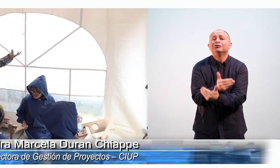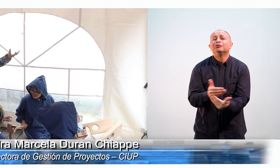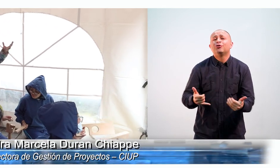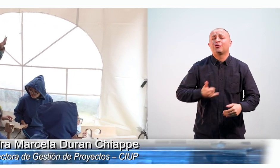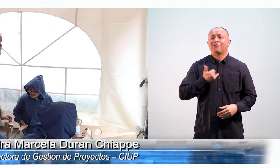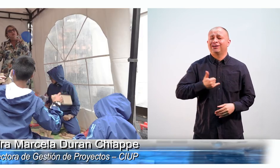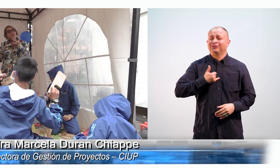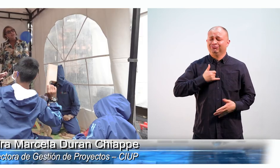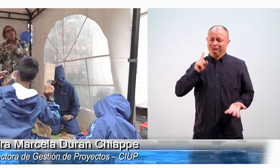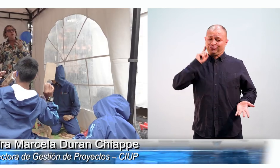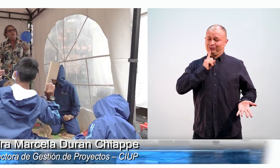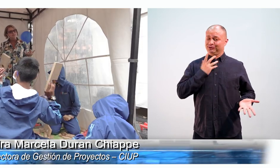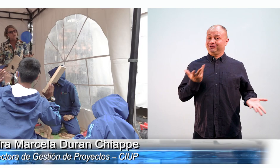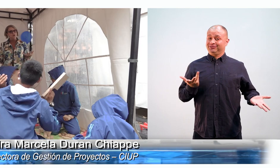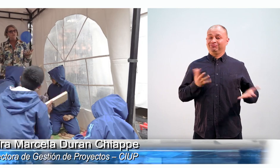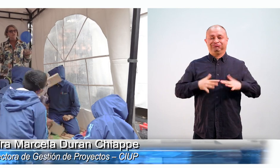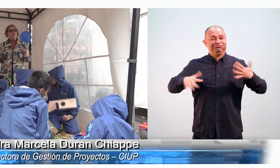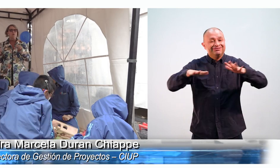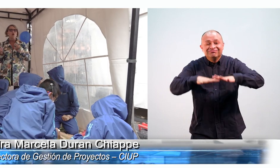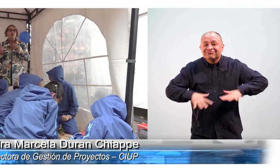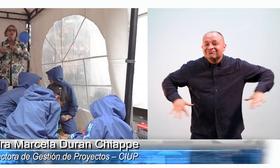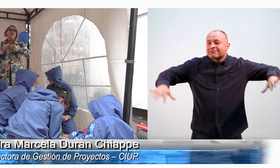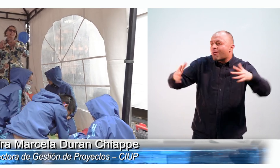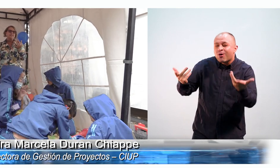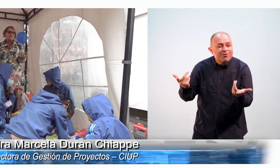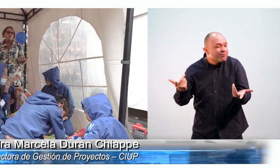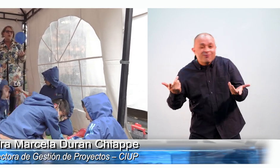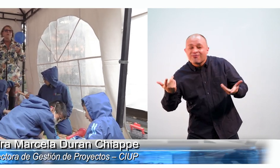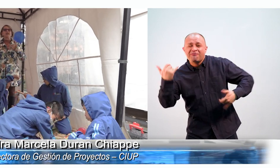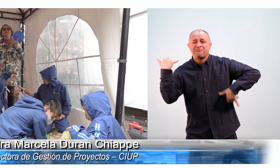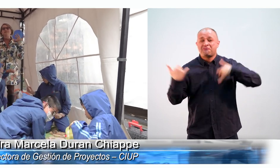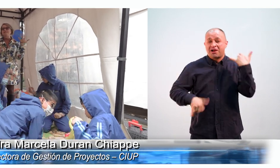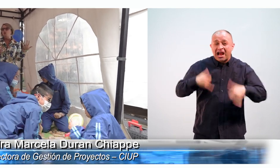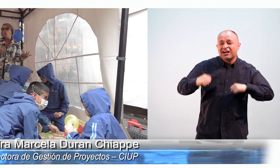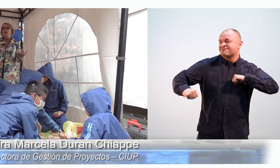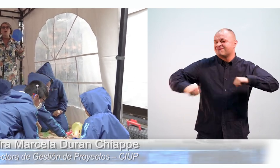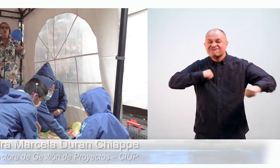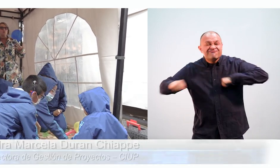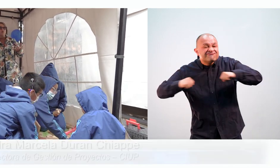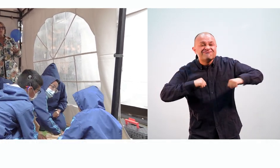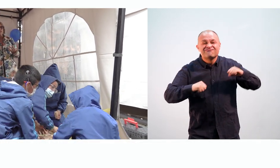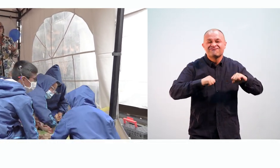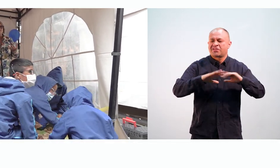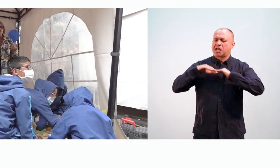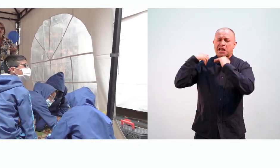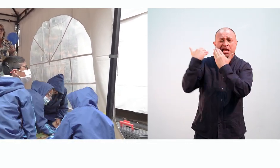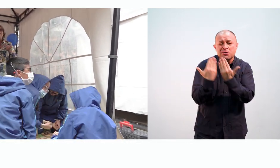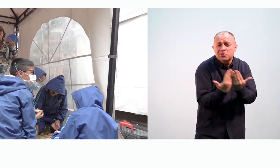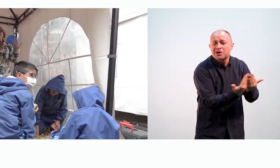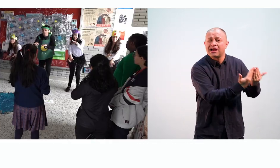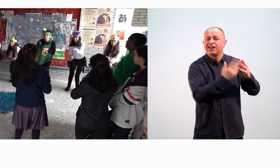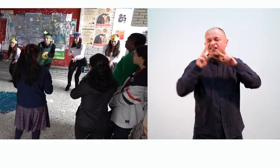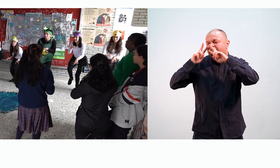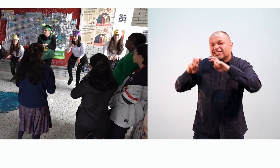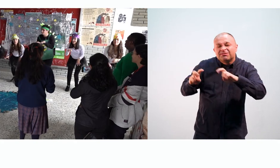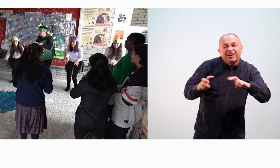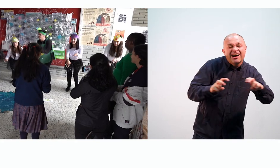niños y jóvenes sordos. Como el diseño de ambientes, el juego, el movimiento, la literatura, la